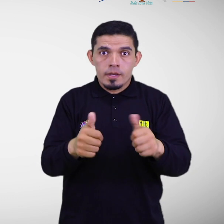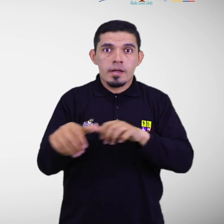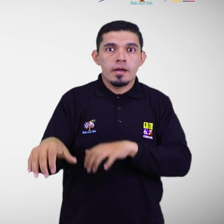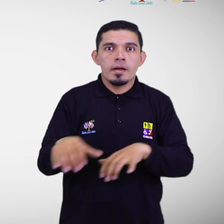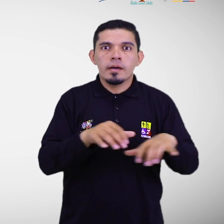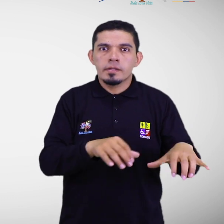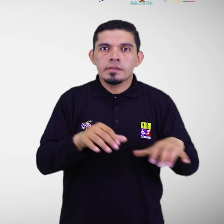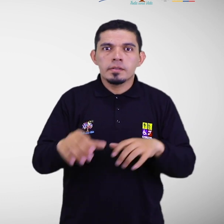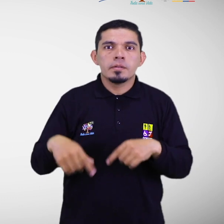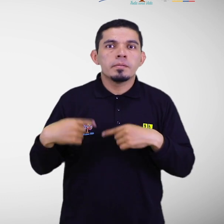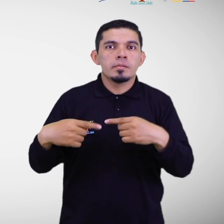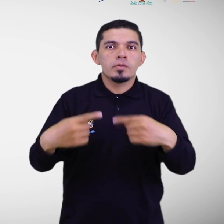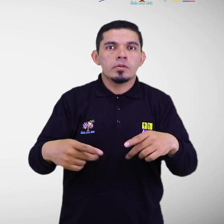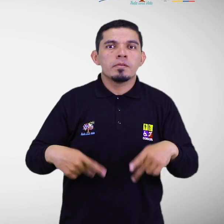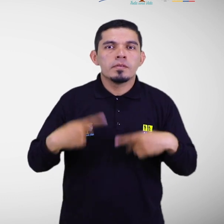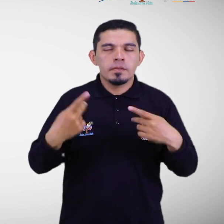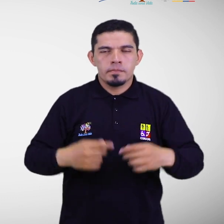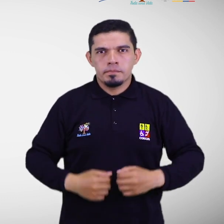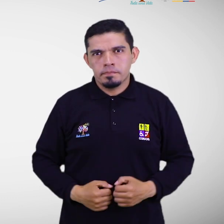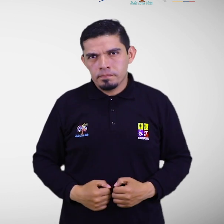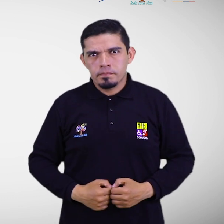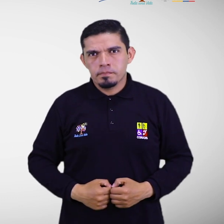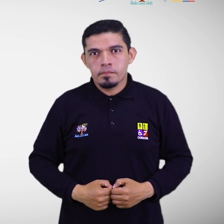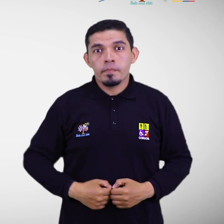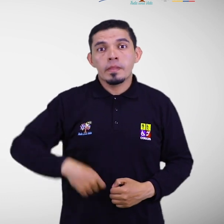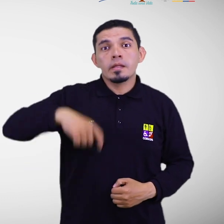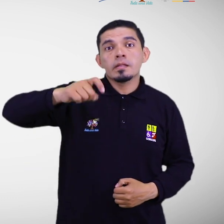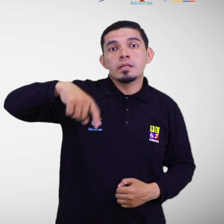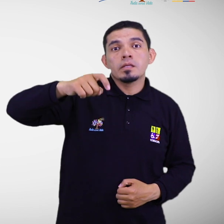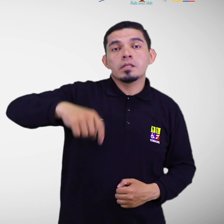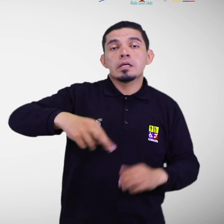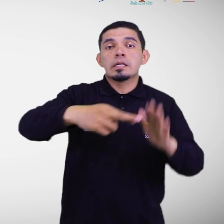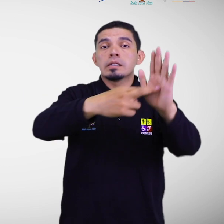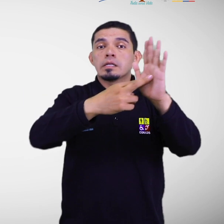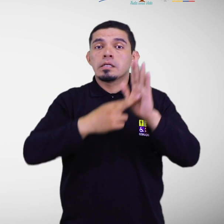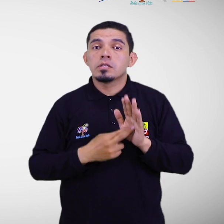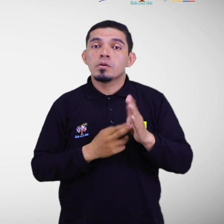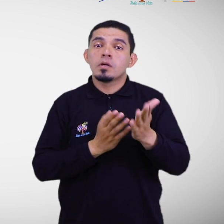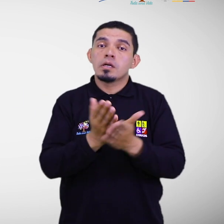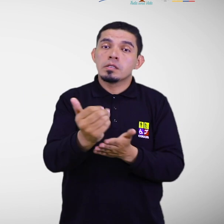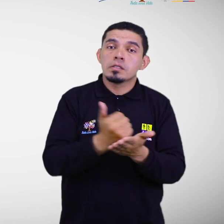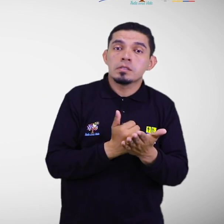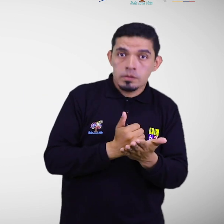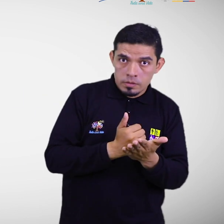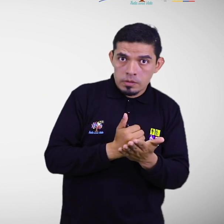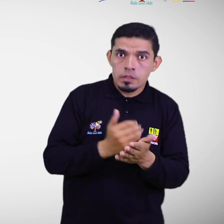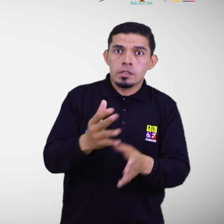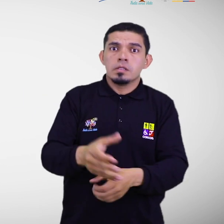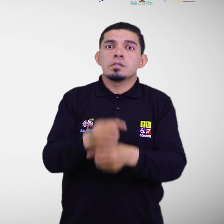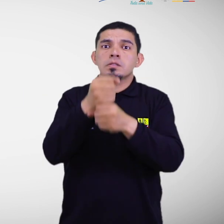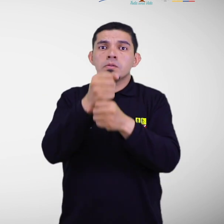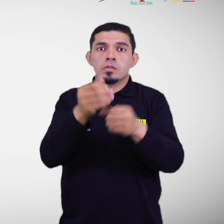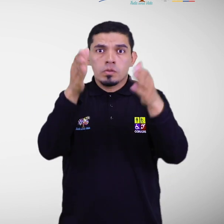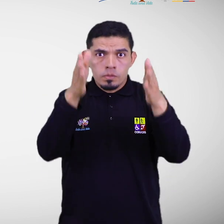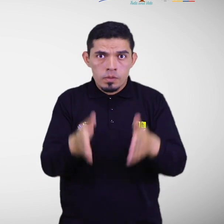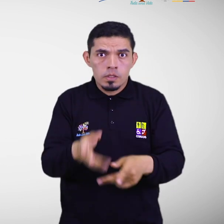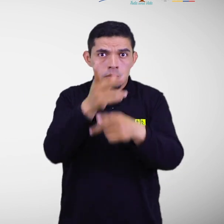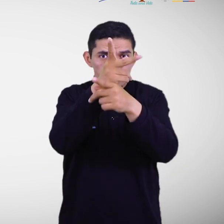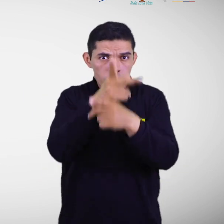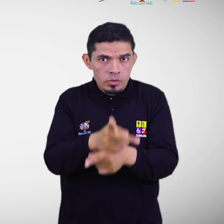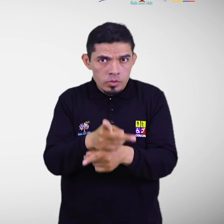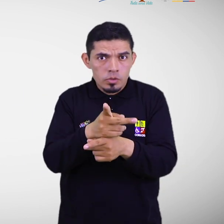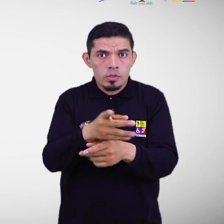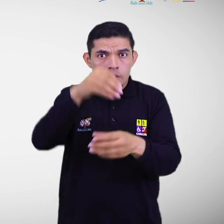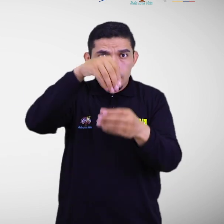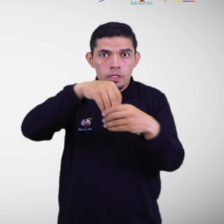actividades de la vida diaria. Se debe considerar los requisitos de accesibilidad, seguridad humana, protección dentro